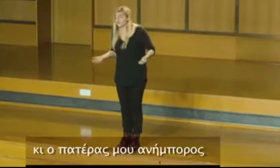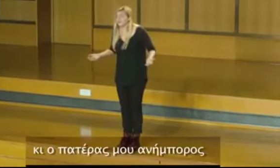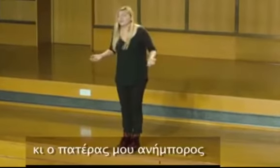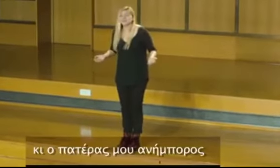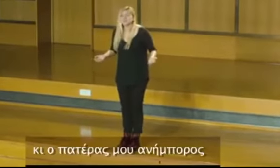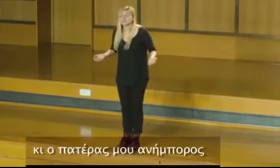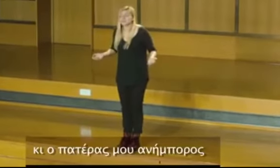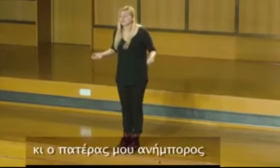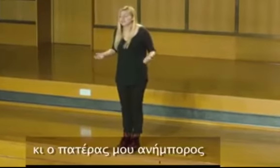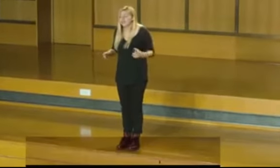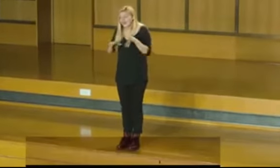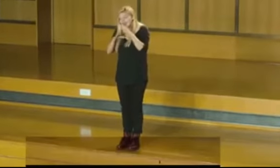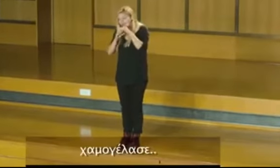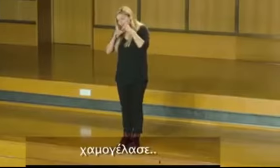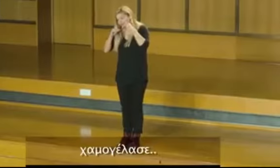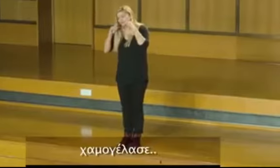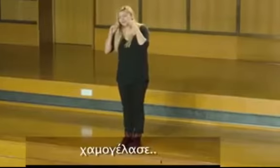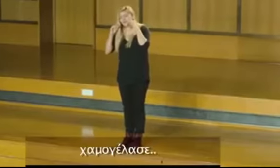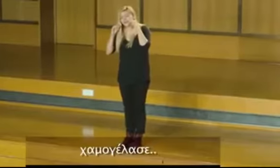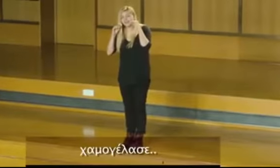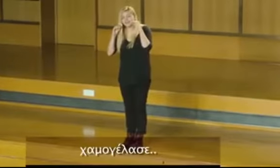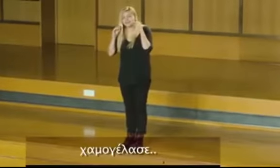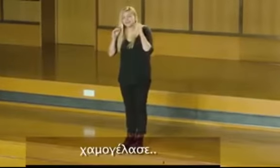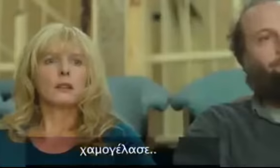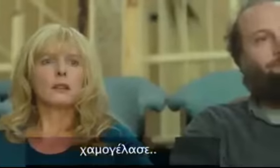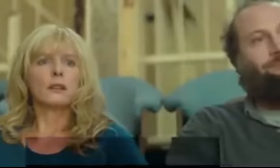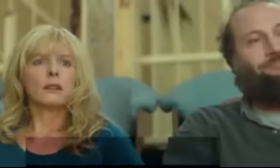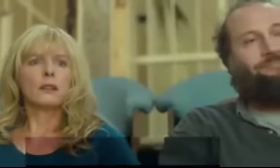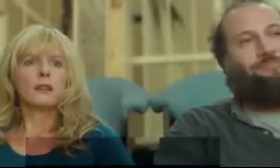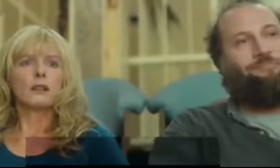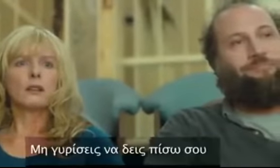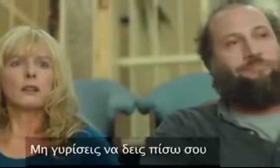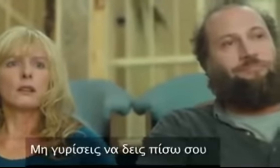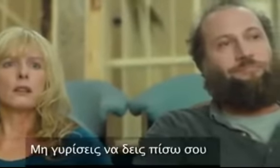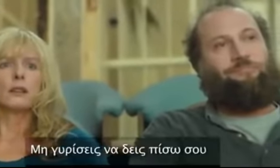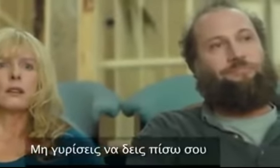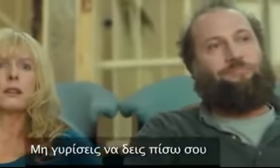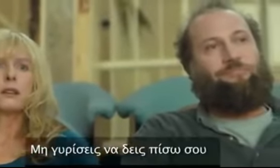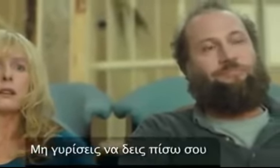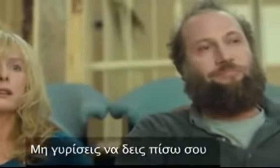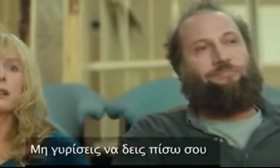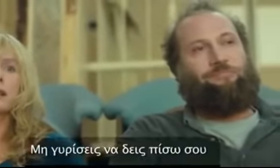démuni A souri Ne pas se retourner